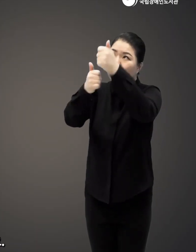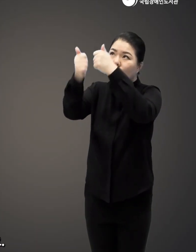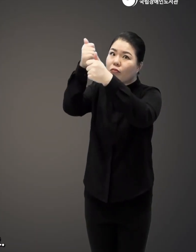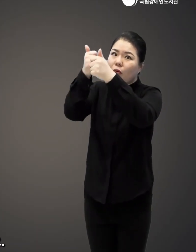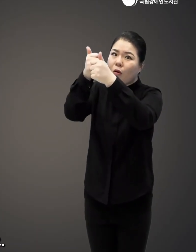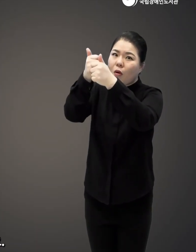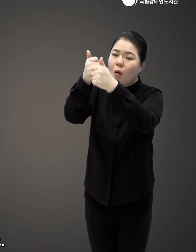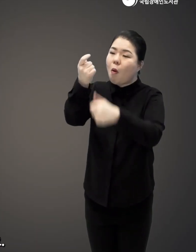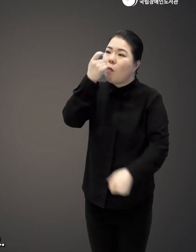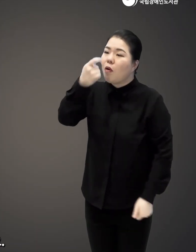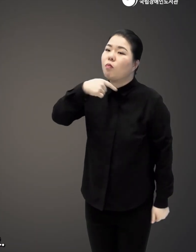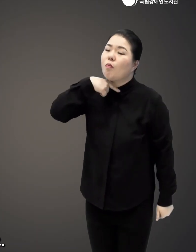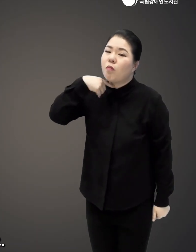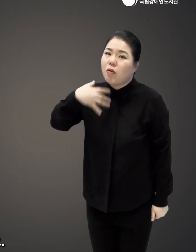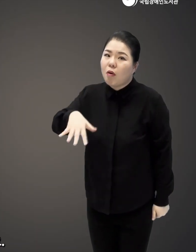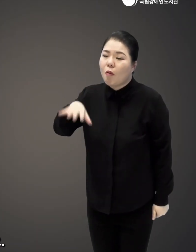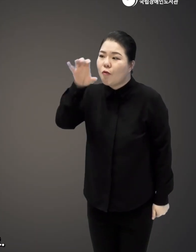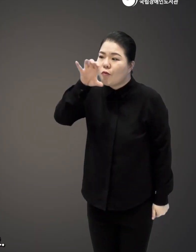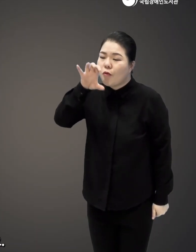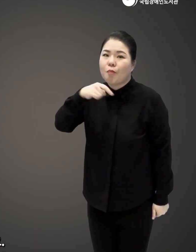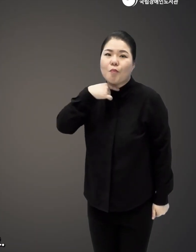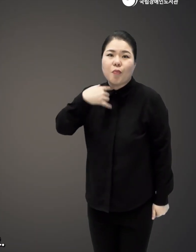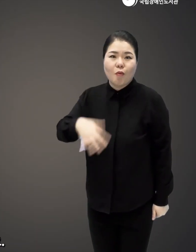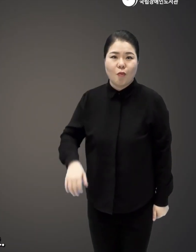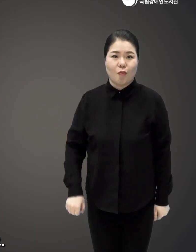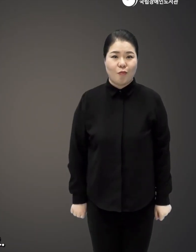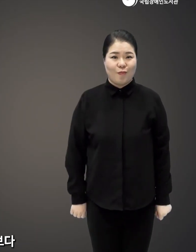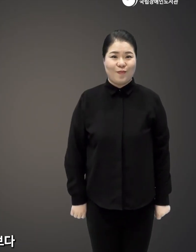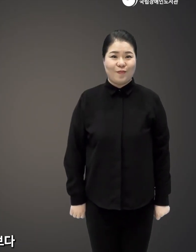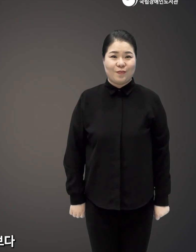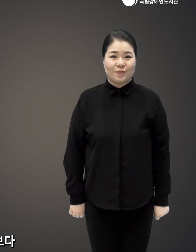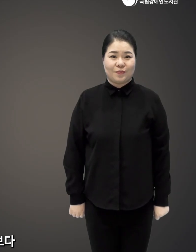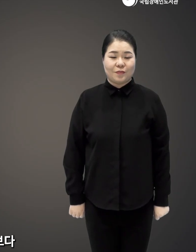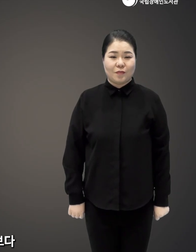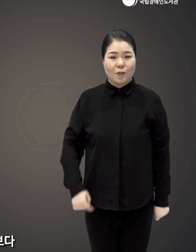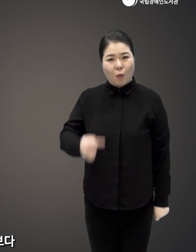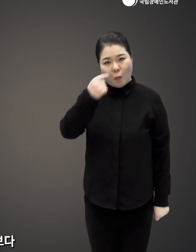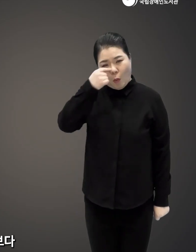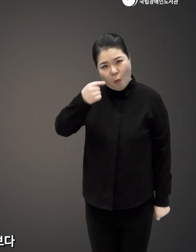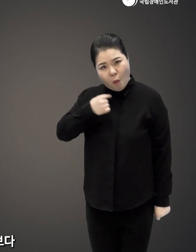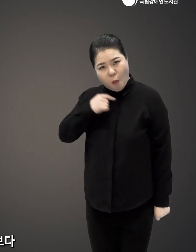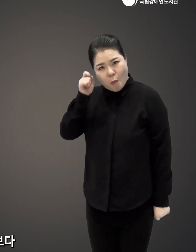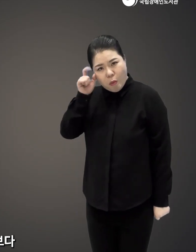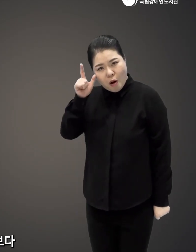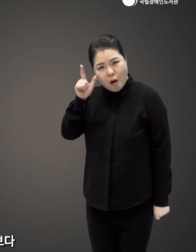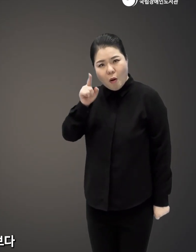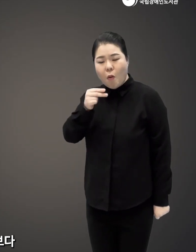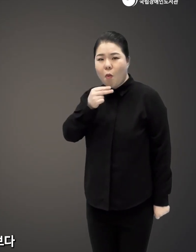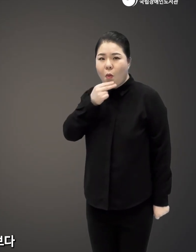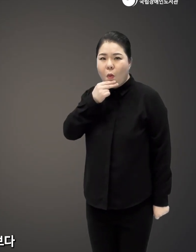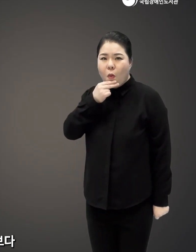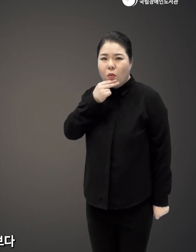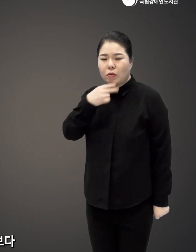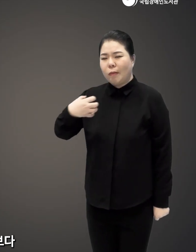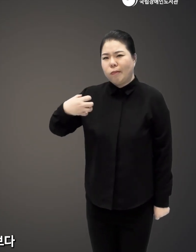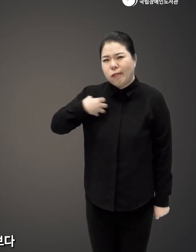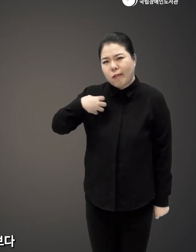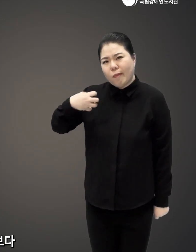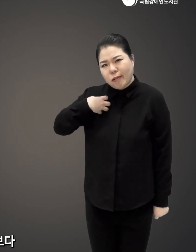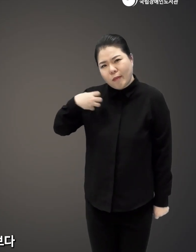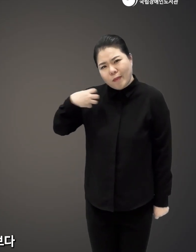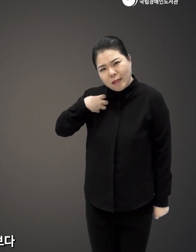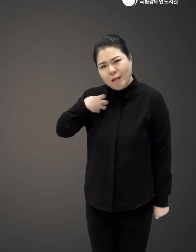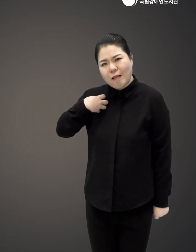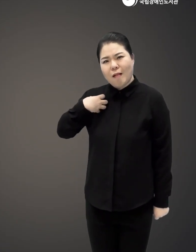역시 안내되거나 교육되거나 훈련되지 못했고요 어쩌면 더욱더 그들은 자기 자신에 대해서 뭔가를